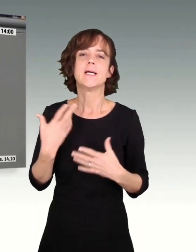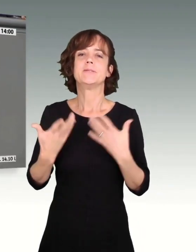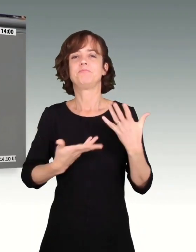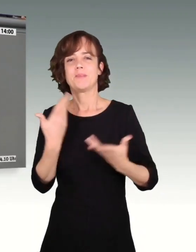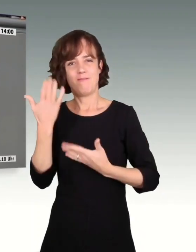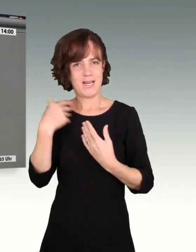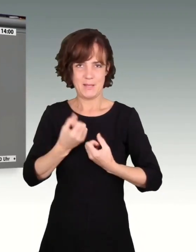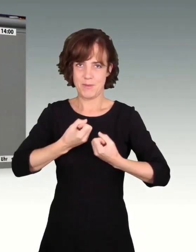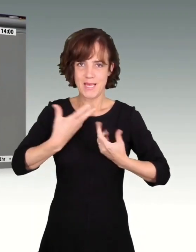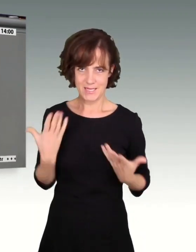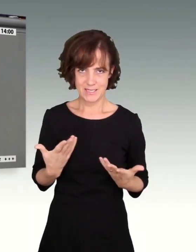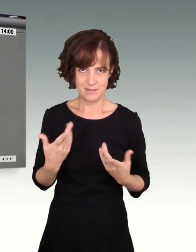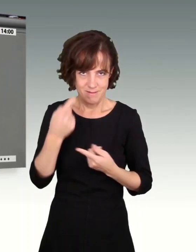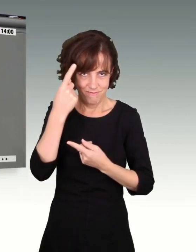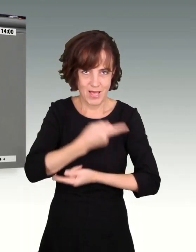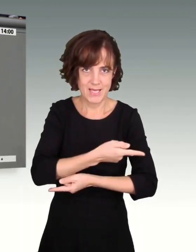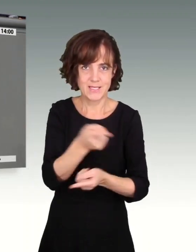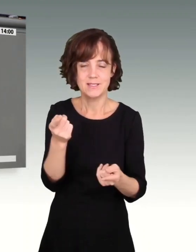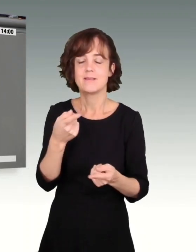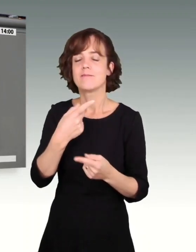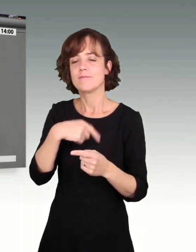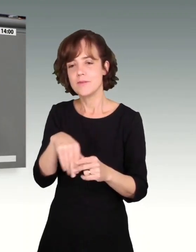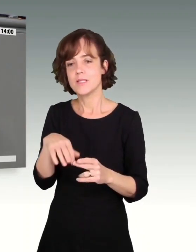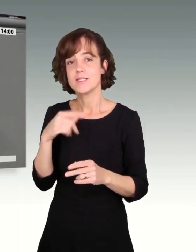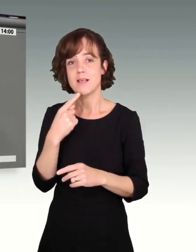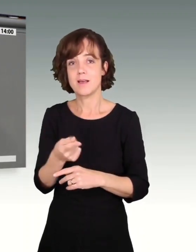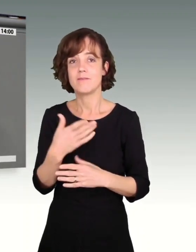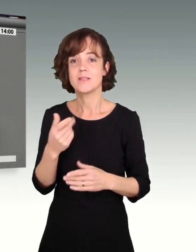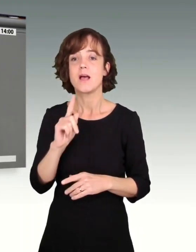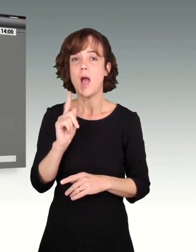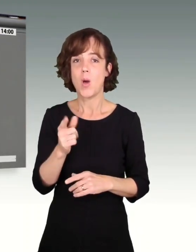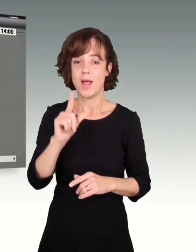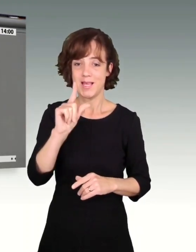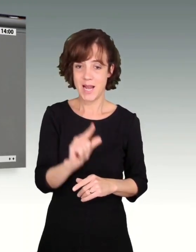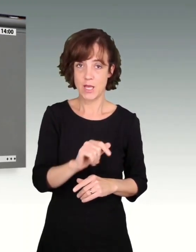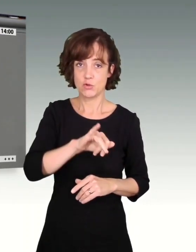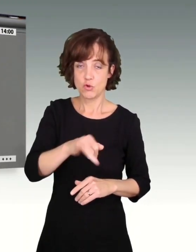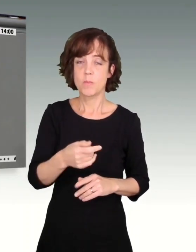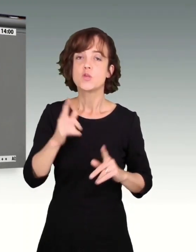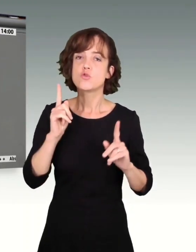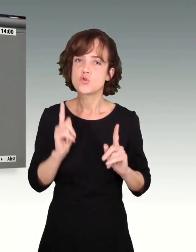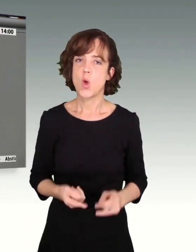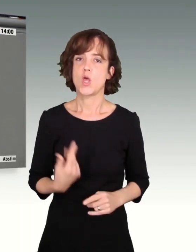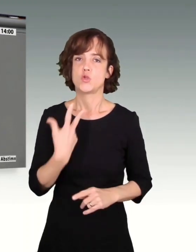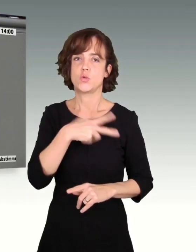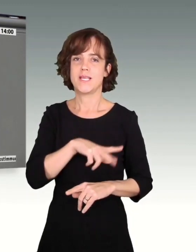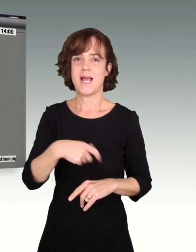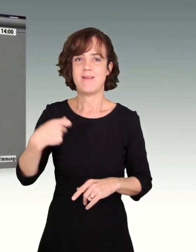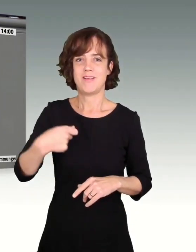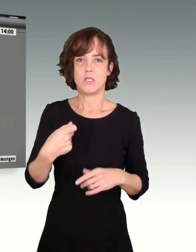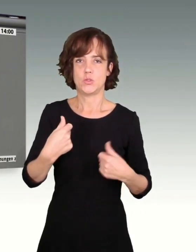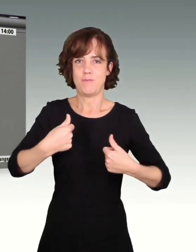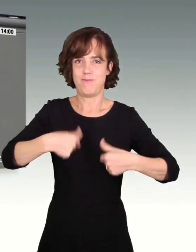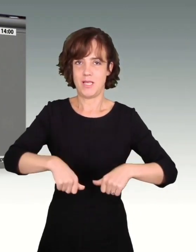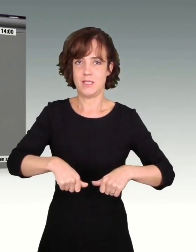Auch das ist bekannt. Wir bleiben dabei. Auch kleine Jobs sollen sozialversicherungspflichtig sein. Denn davon